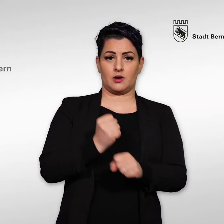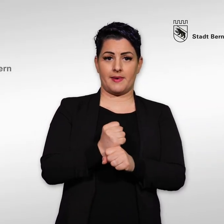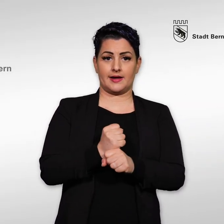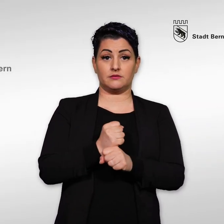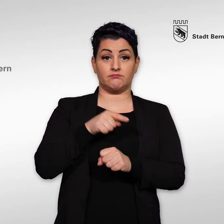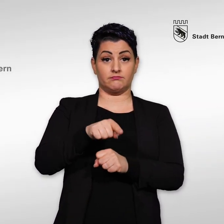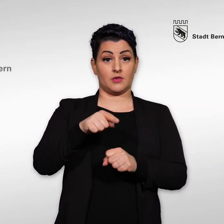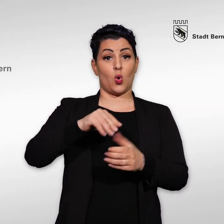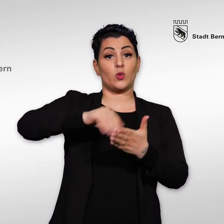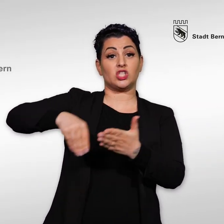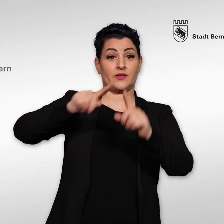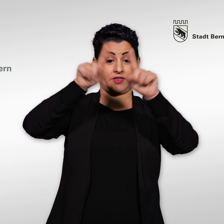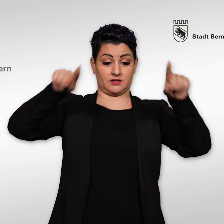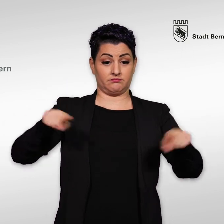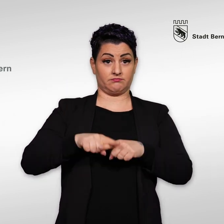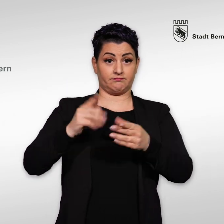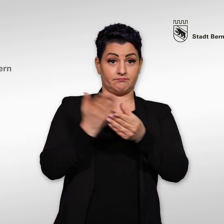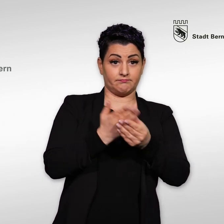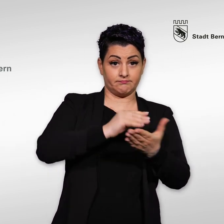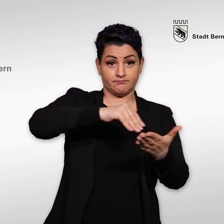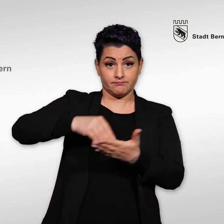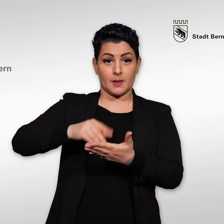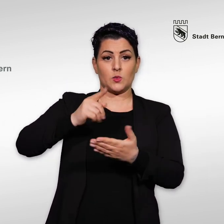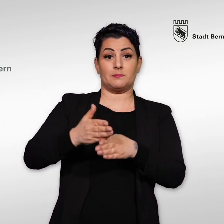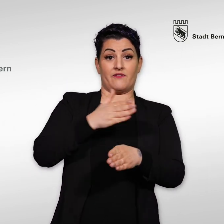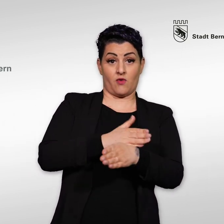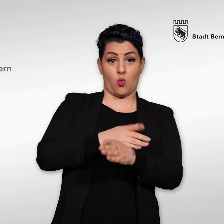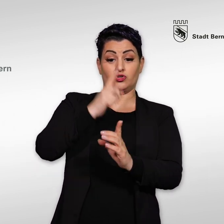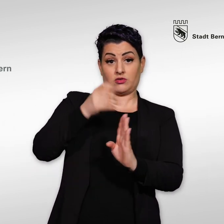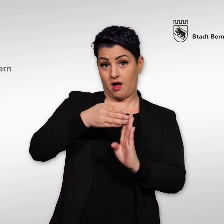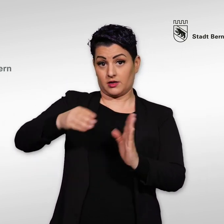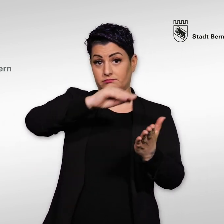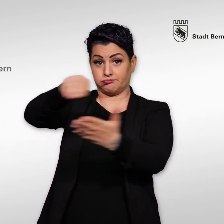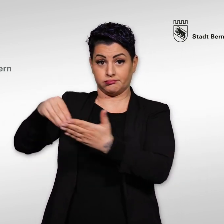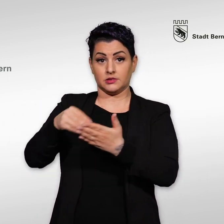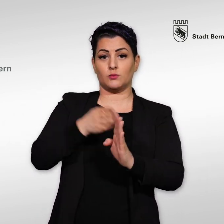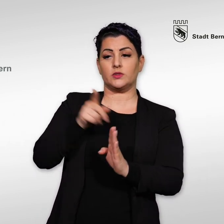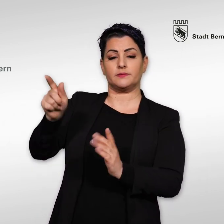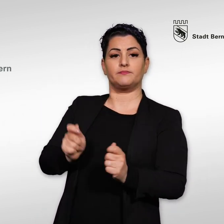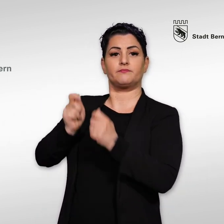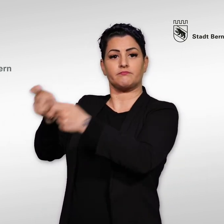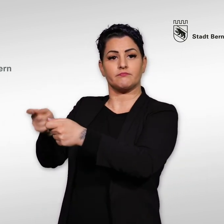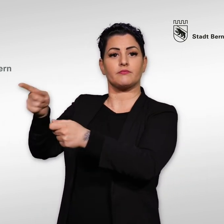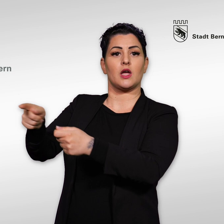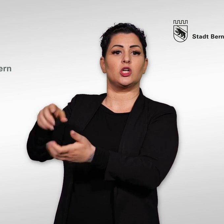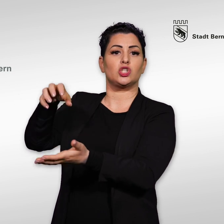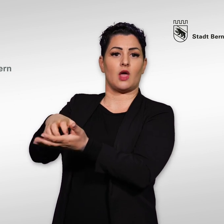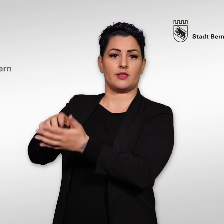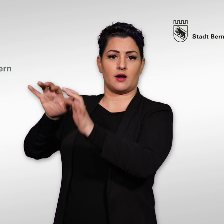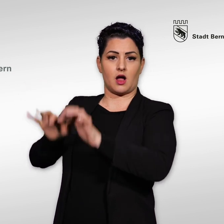1. Vorbereitungsarbeiten Vor Beginn der Unterschriftensammlung kann der Unterschriftenbogen der Stadtkanzlei